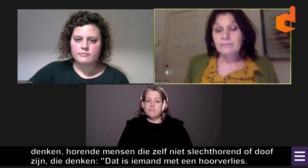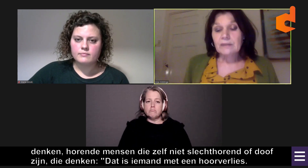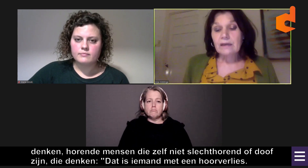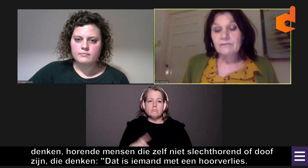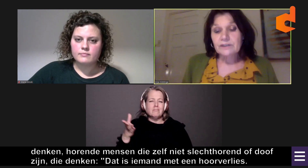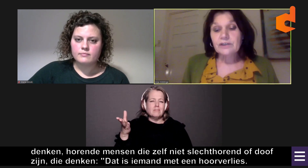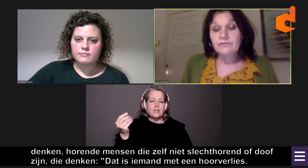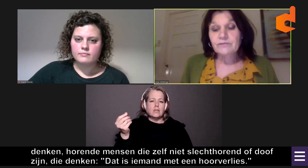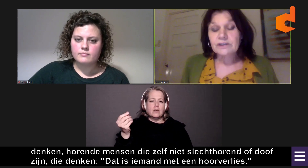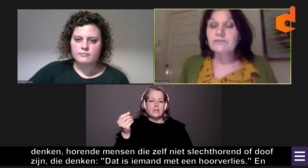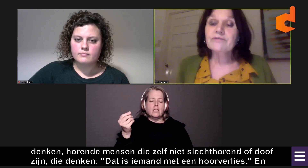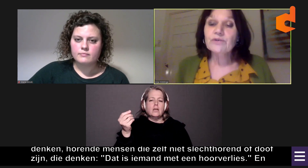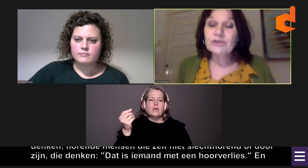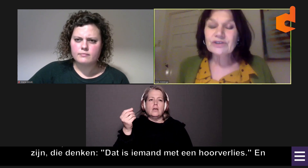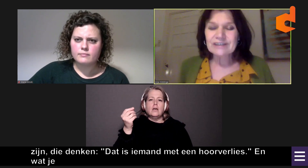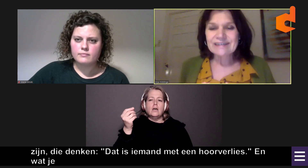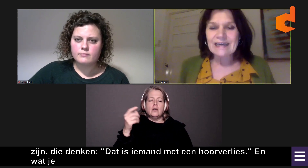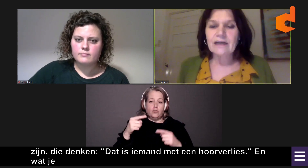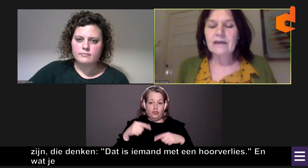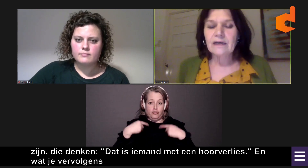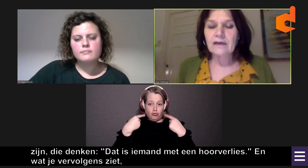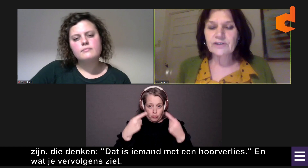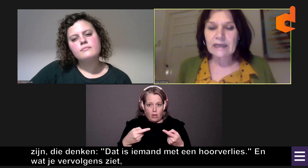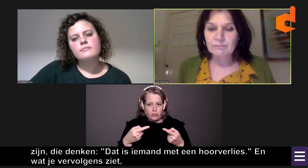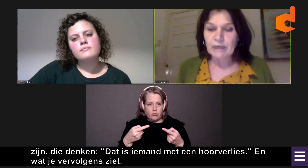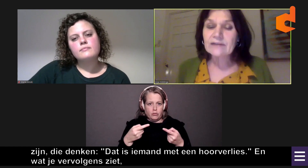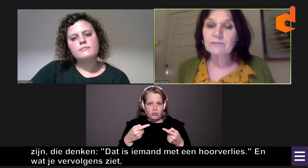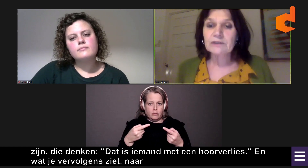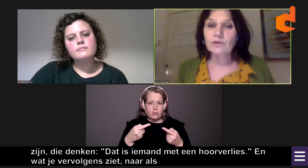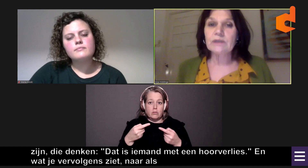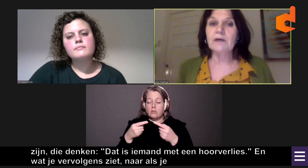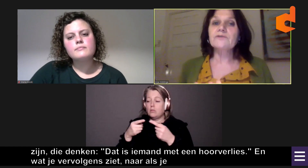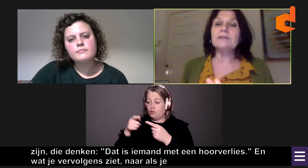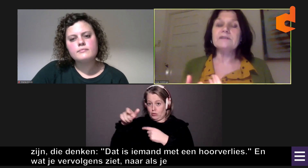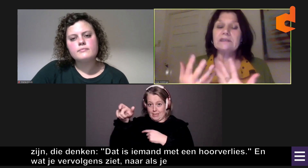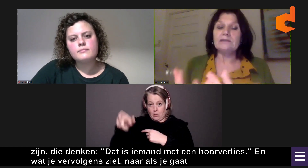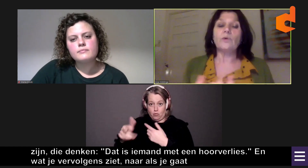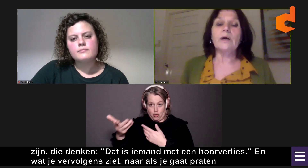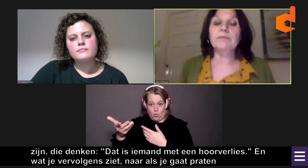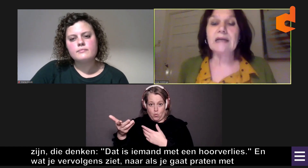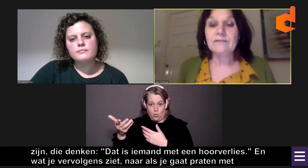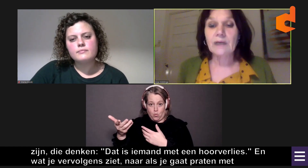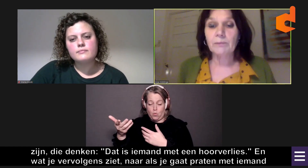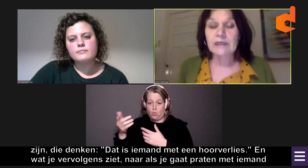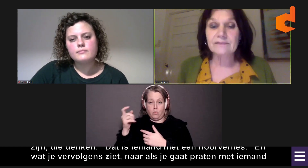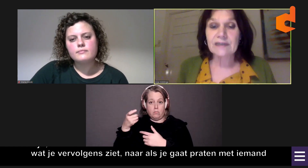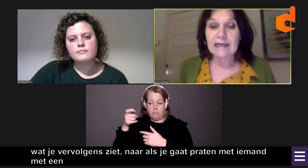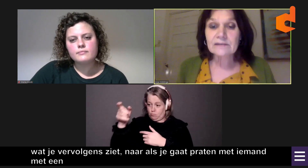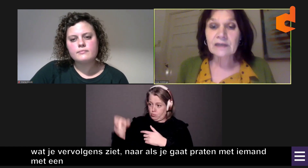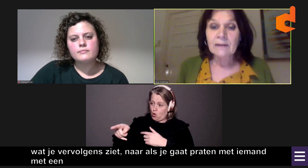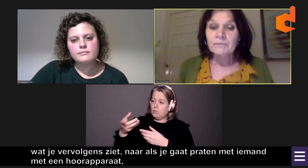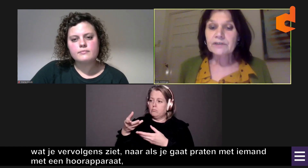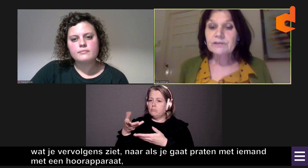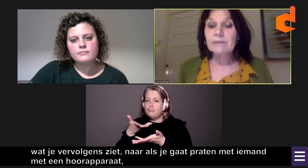En wat je vervolgens ziet als je gaat praten met zo iemand, met die een hoorapparaat